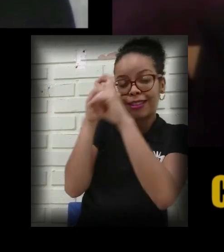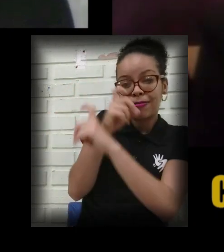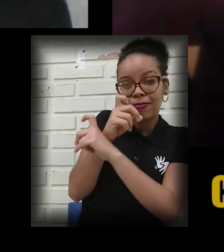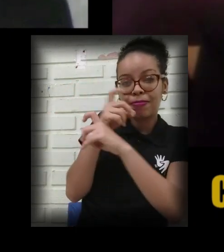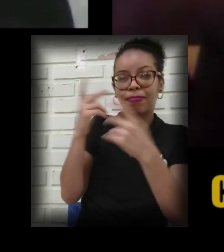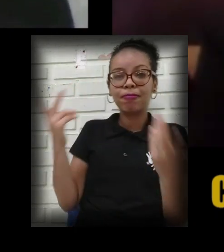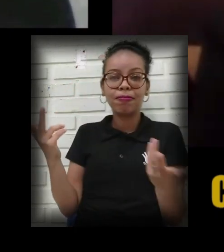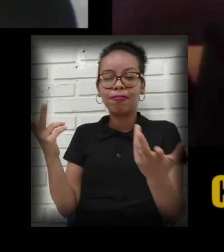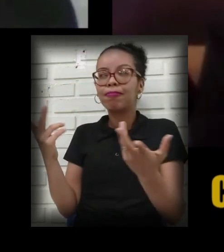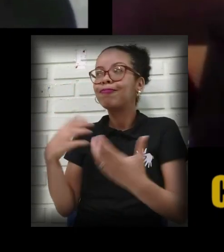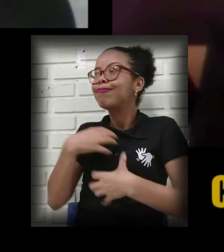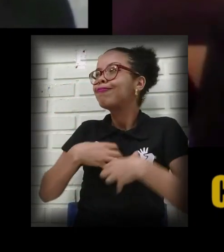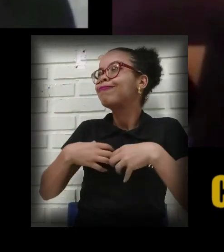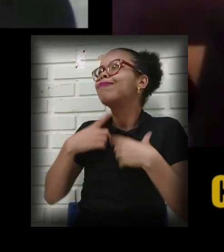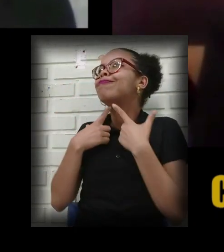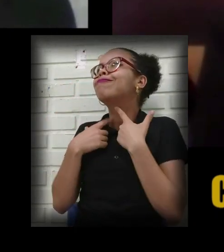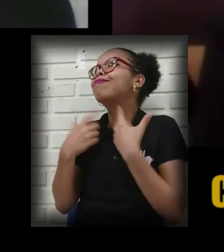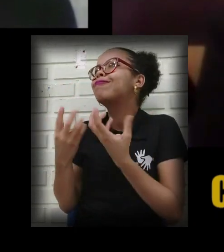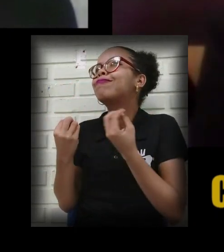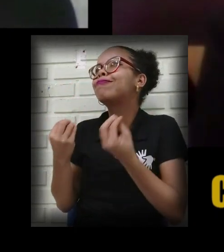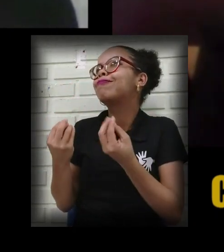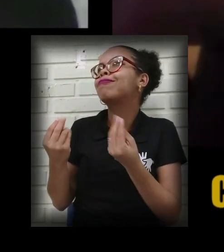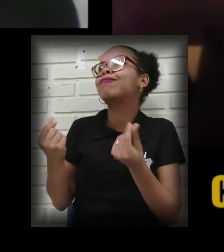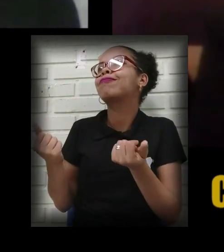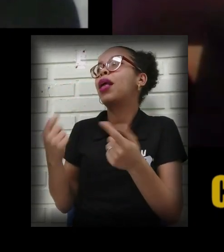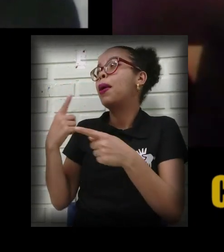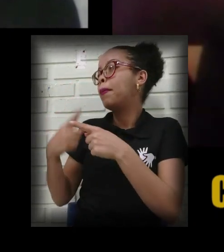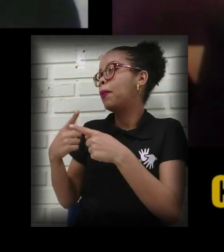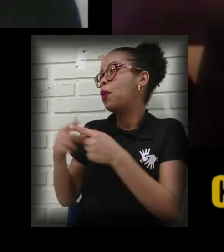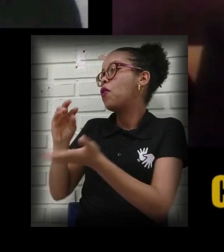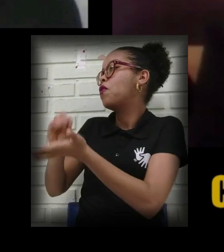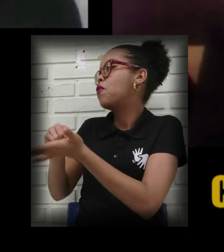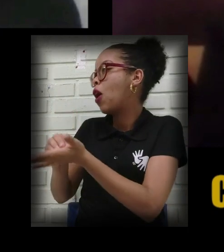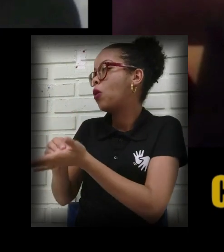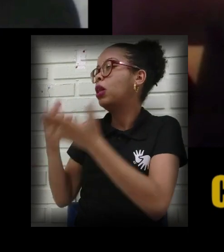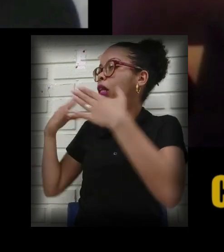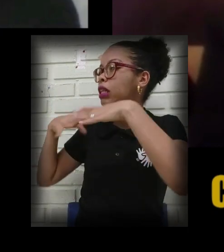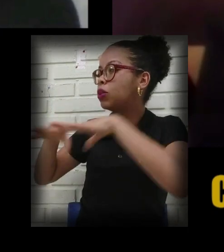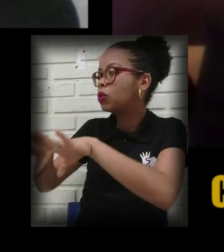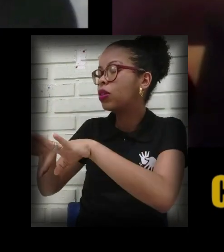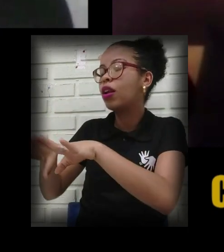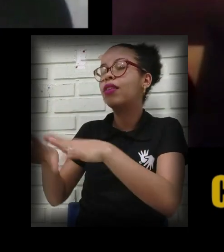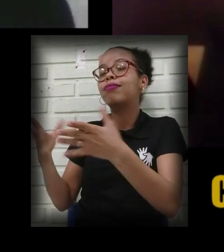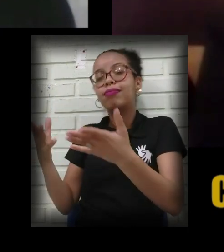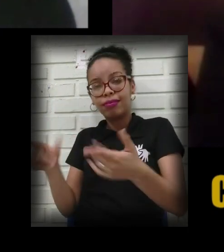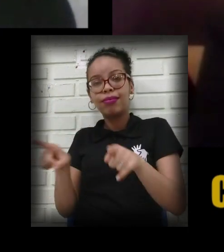receio por conta da ausência de inclusão, acaba também